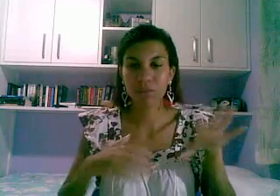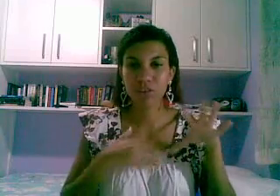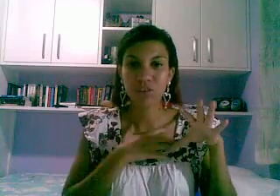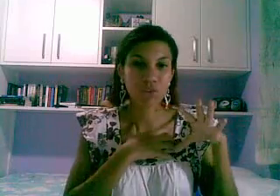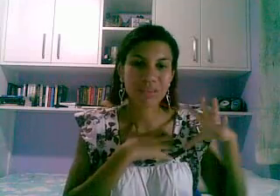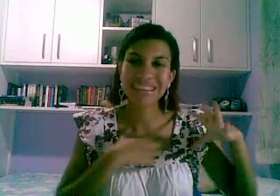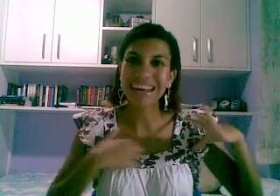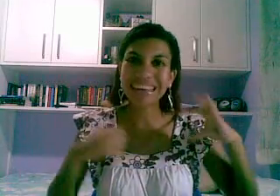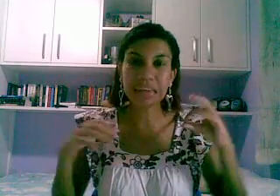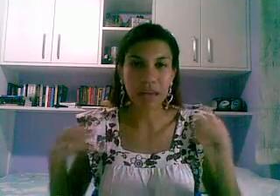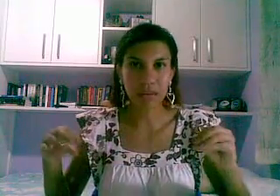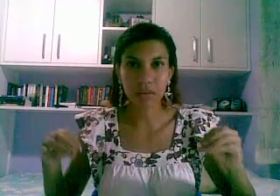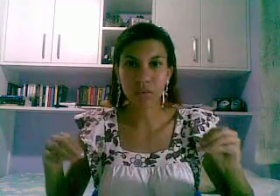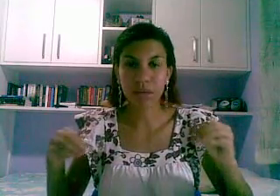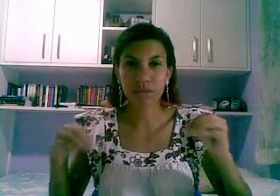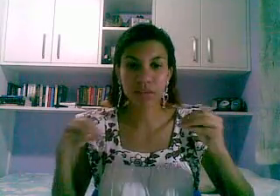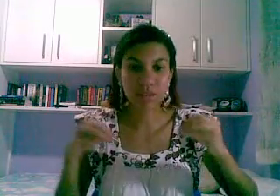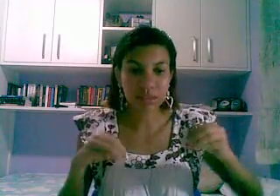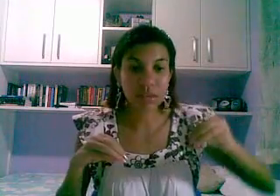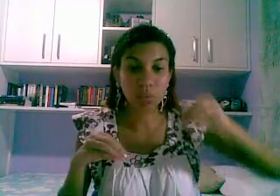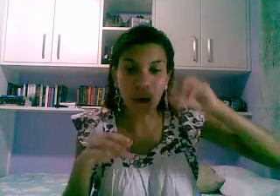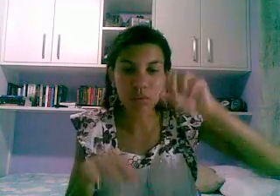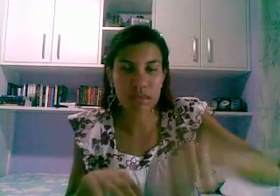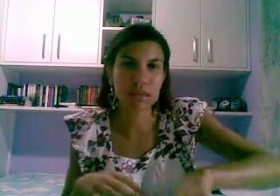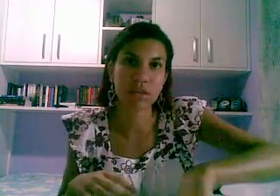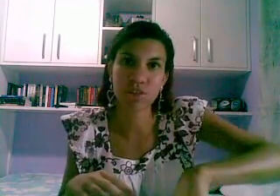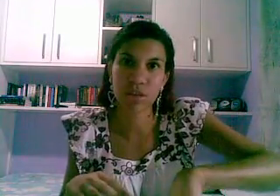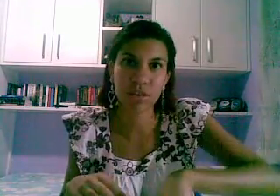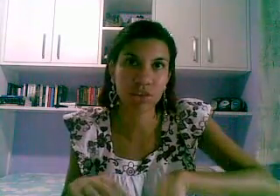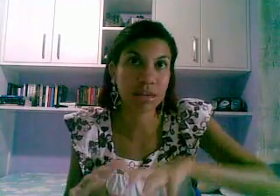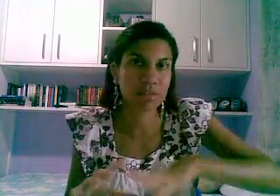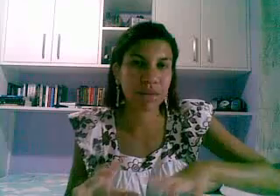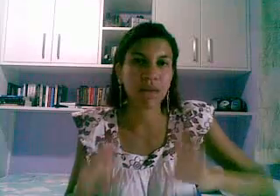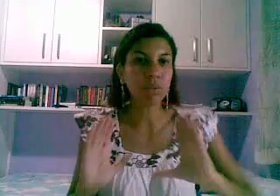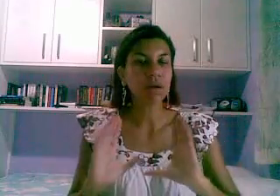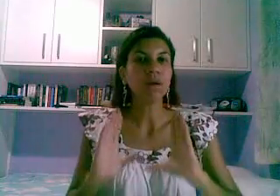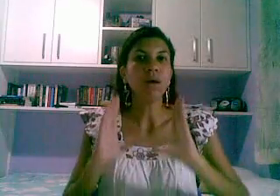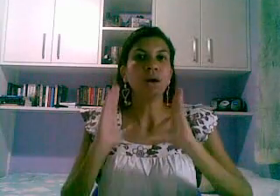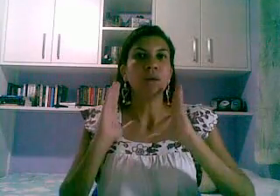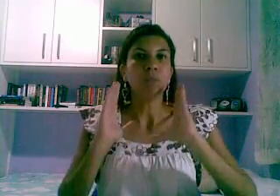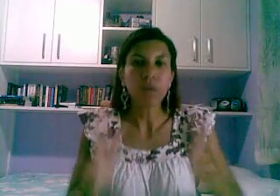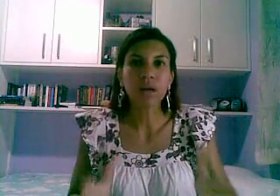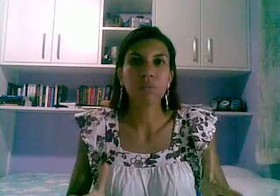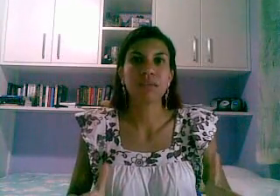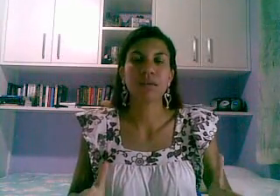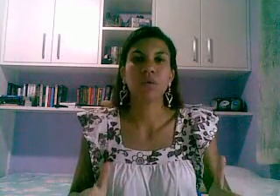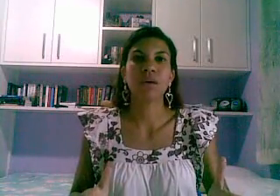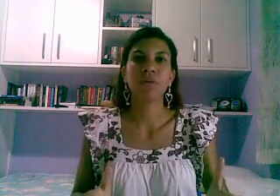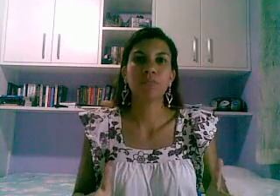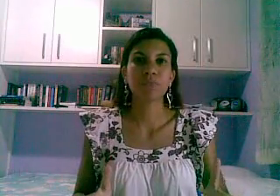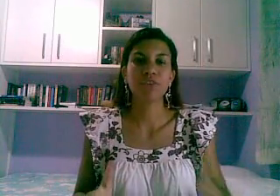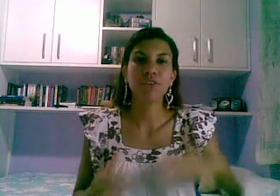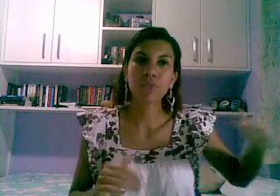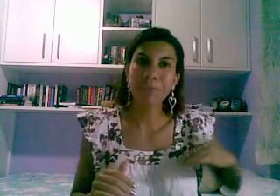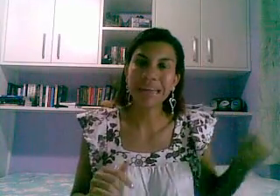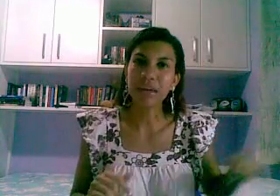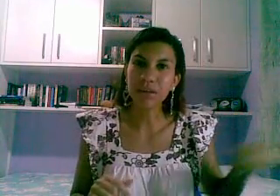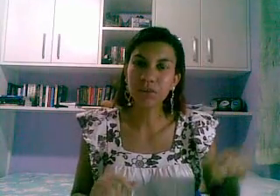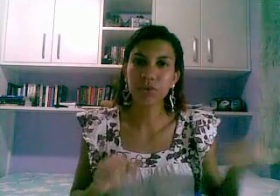desconsiderar ninguém eu não quero dizer assim uau esse aqui está desclassificado muita calma nessa hora a gente fica brincando